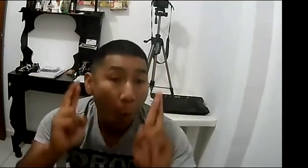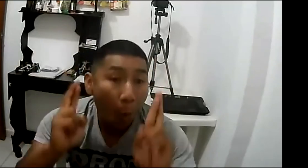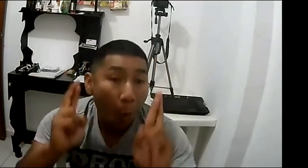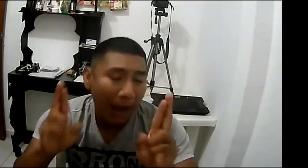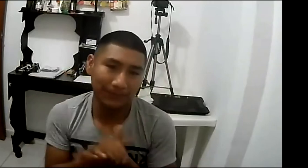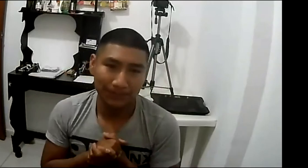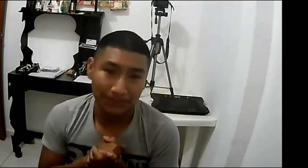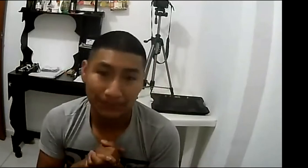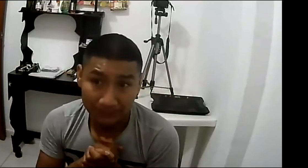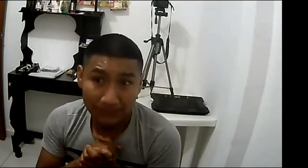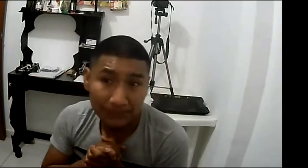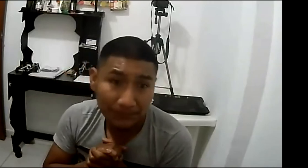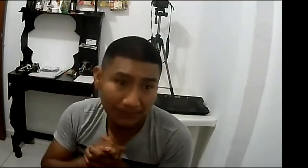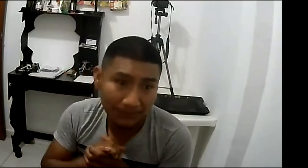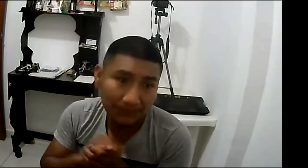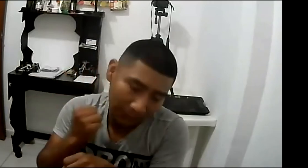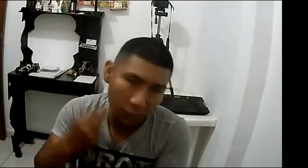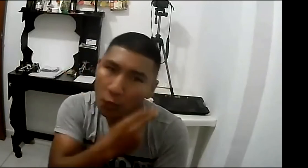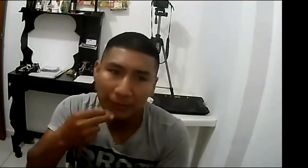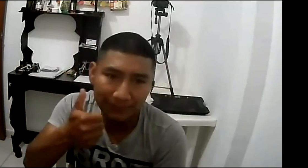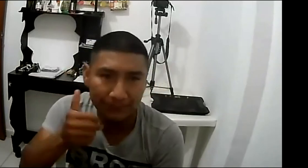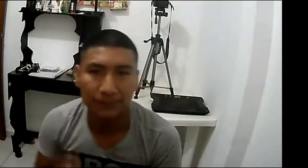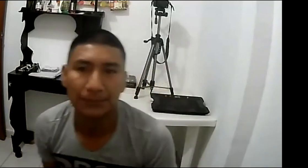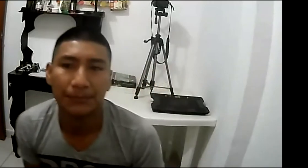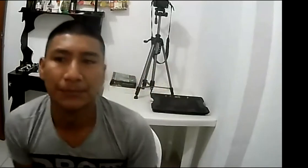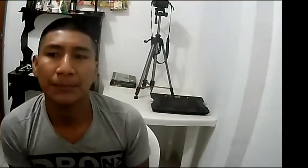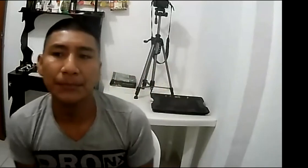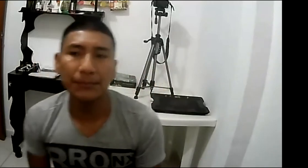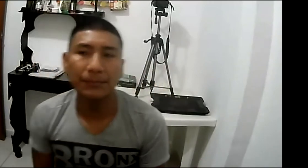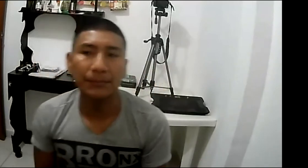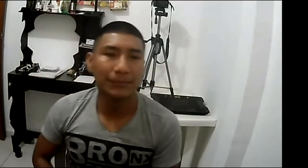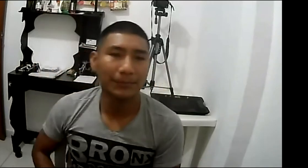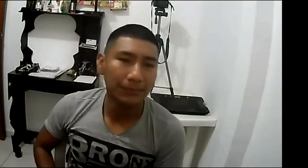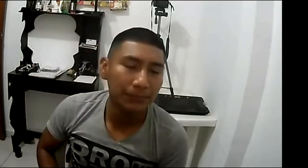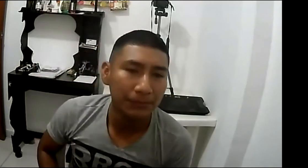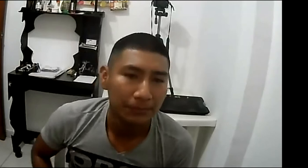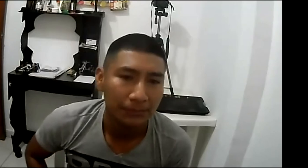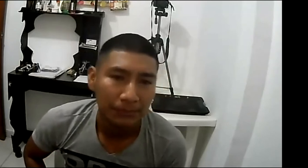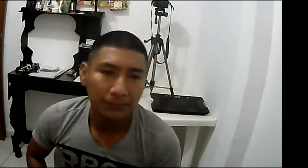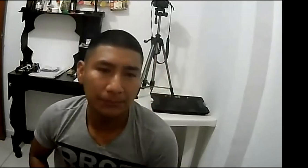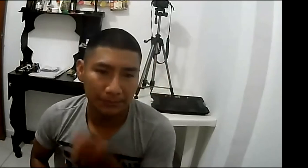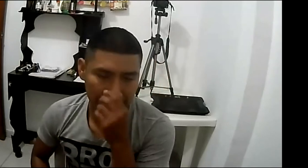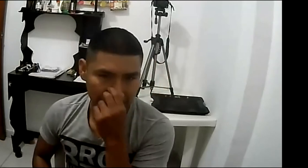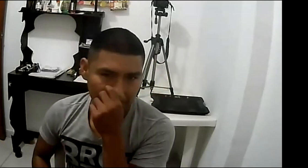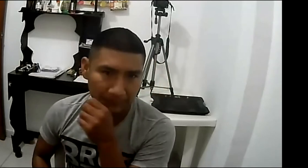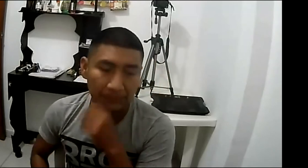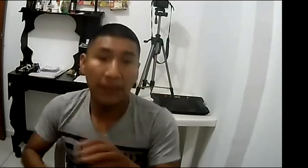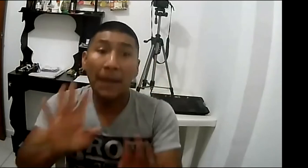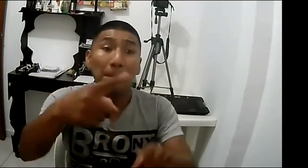comprometernos y en adelante empezar a trabajar y que ojalá esto pueda suceder. Sería un trabajo comprometido de parte de cada uno de nosotros.